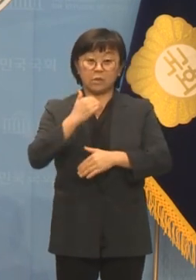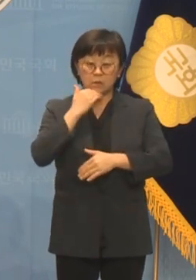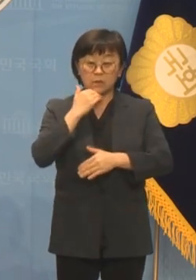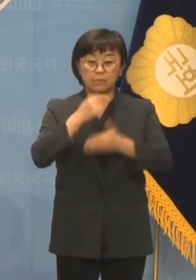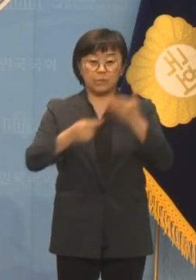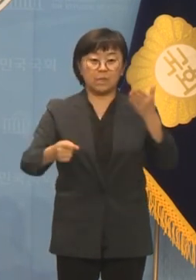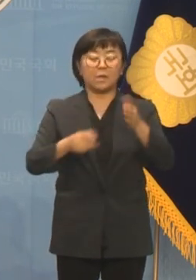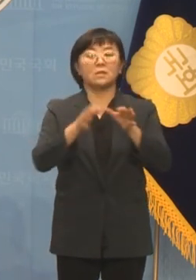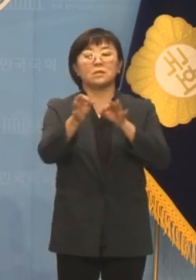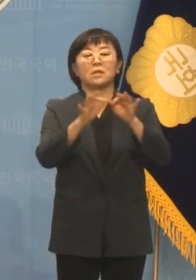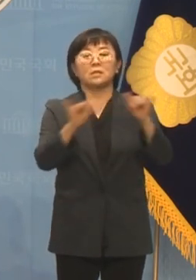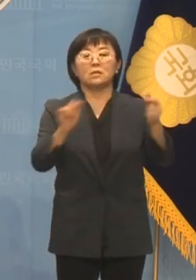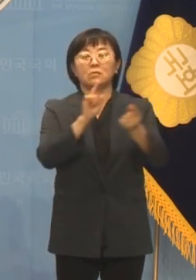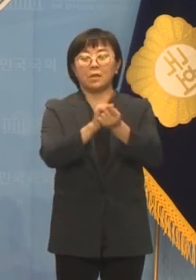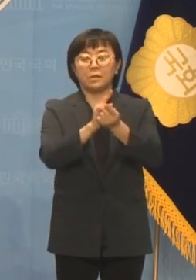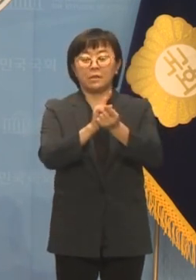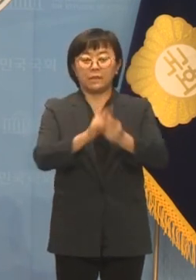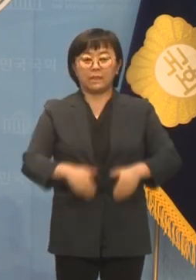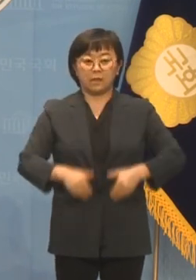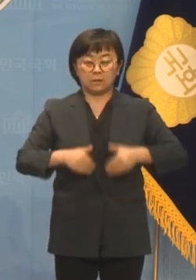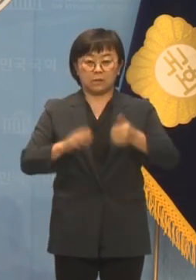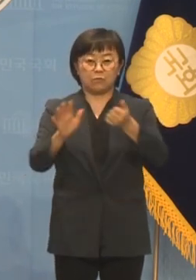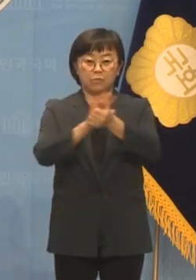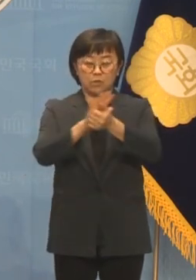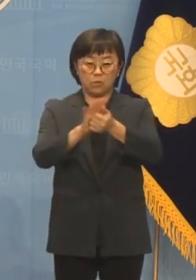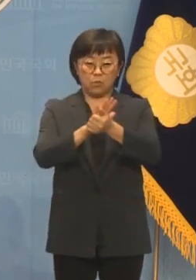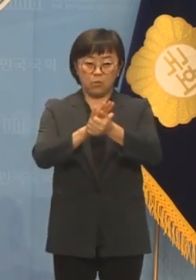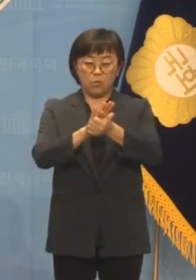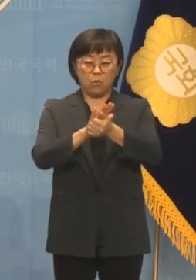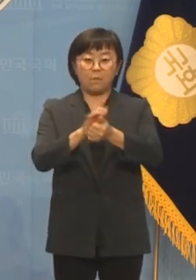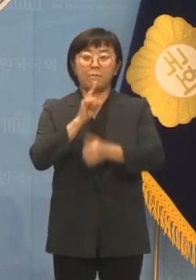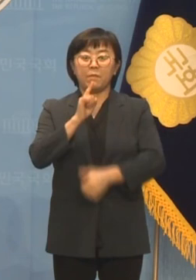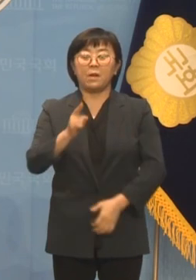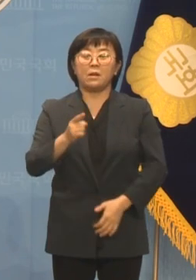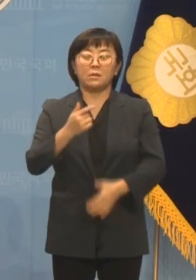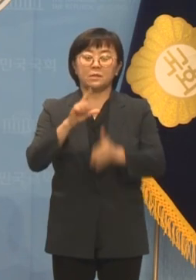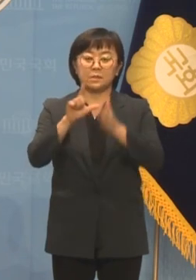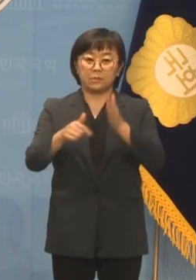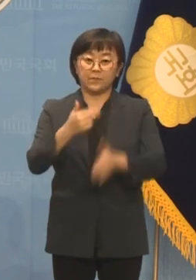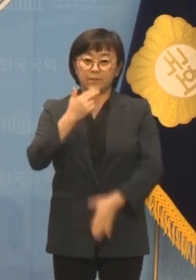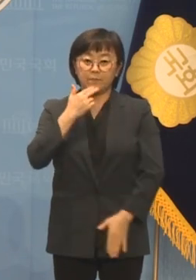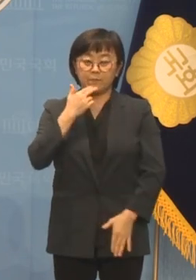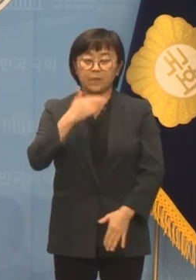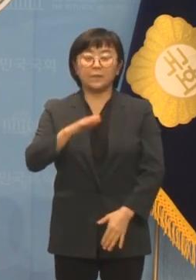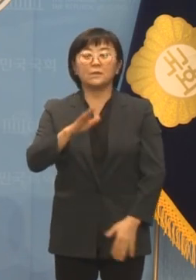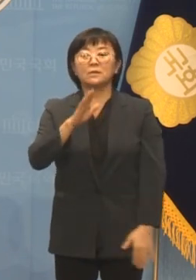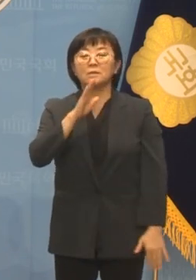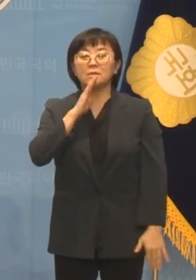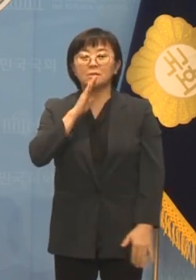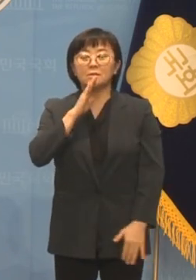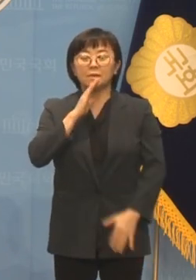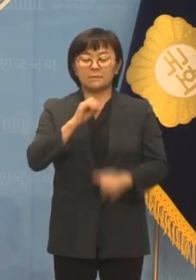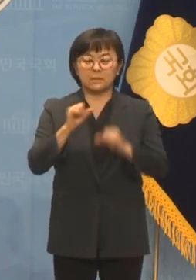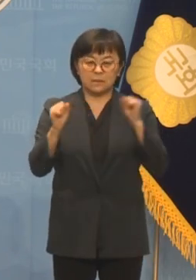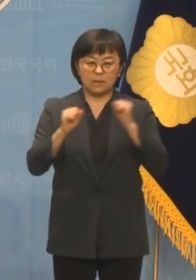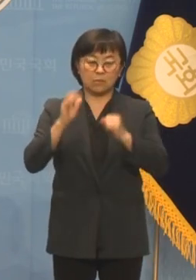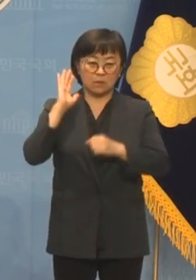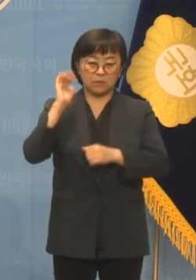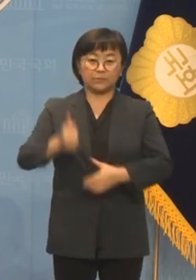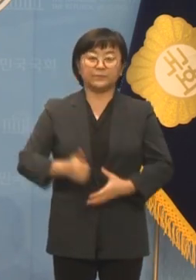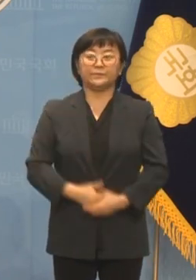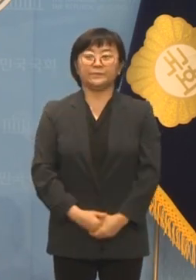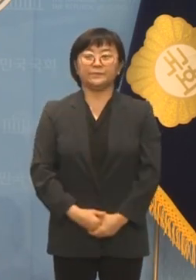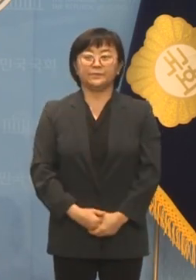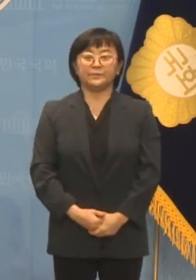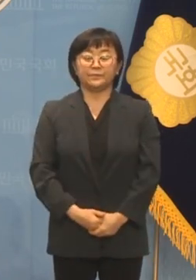피해 상인들을 만나 따뜻한 위로 한마디 건넬 시간이 없었습니까? 정말 매정한 대통령입니다.